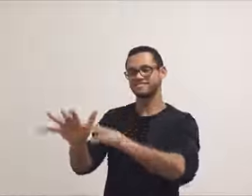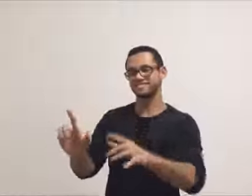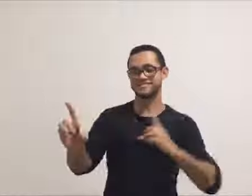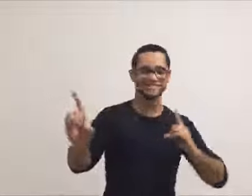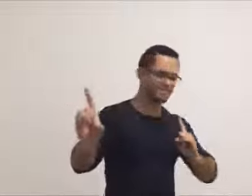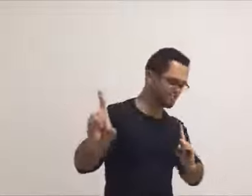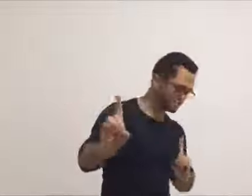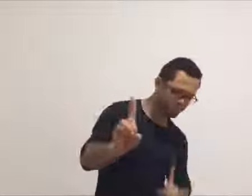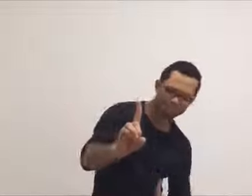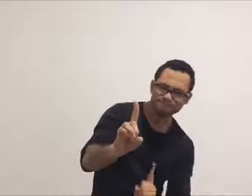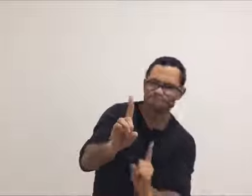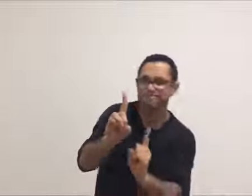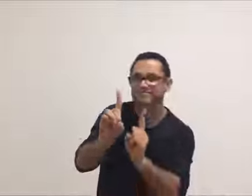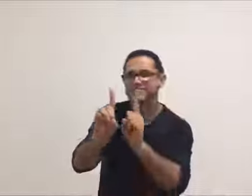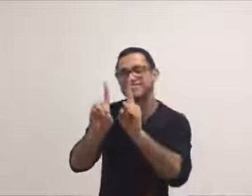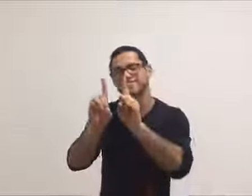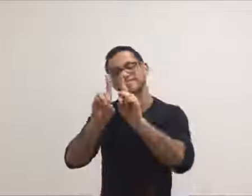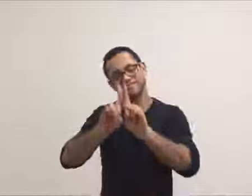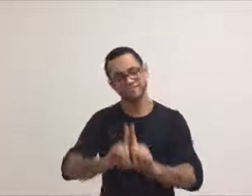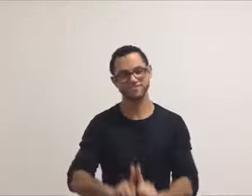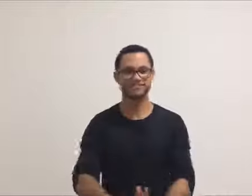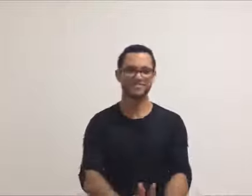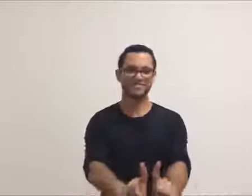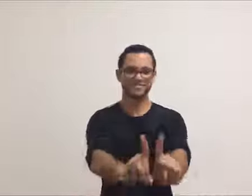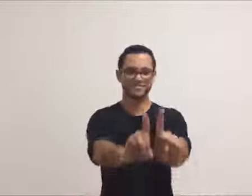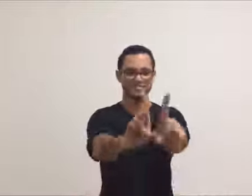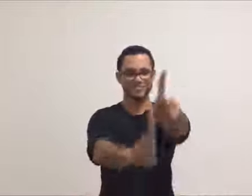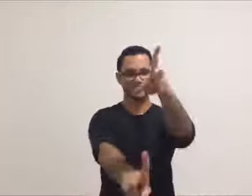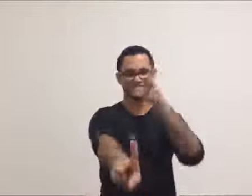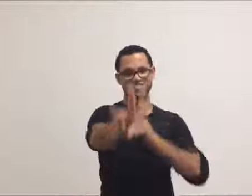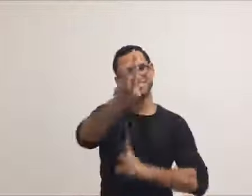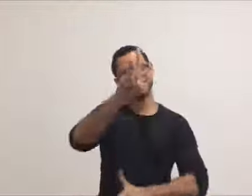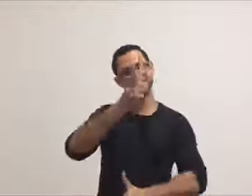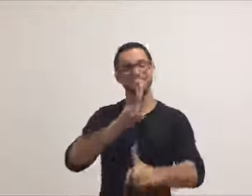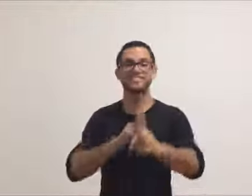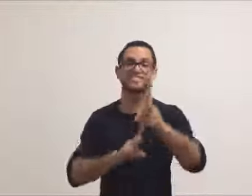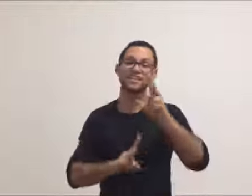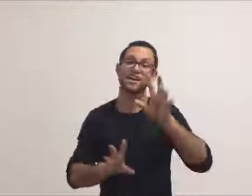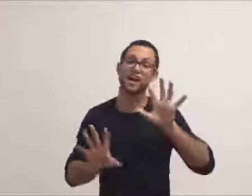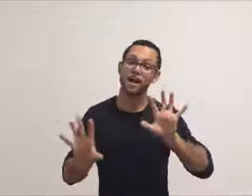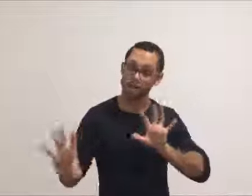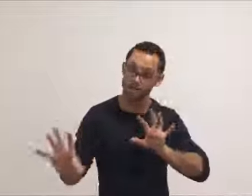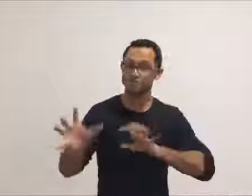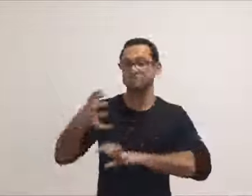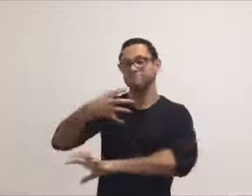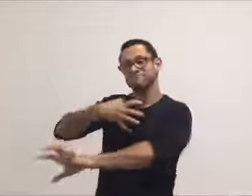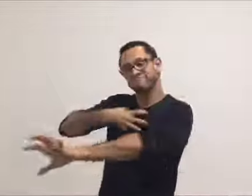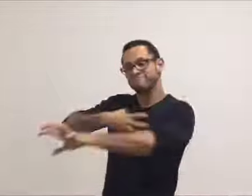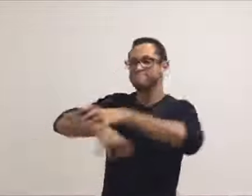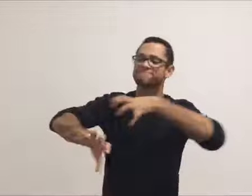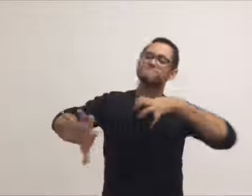por você até o fim Assim eu sei que pra você